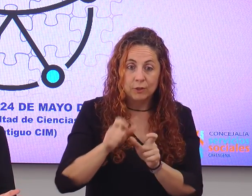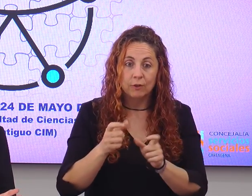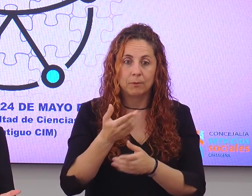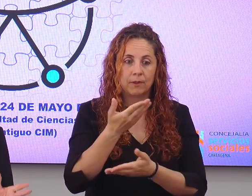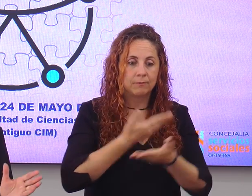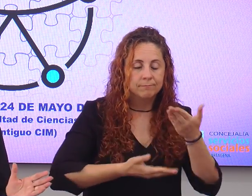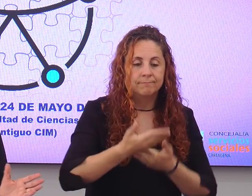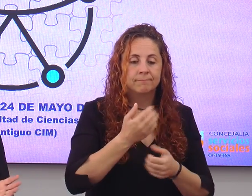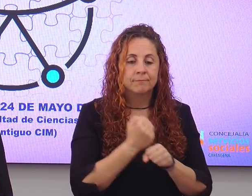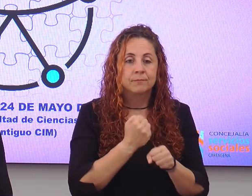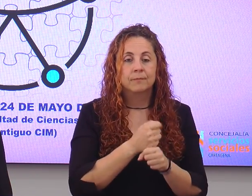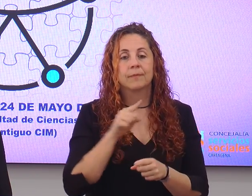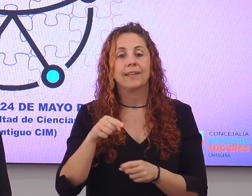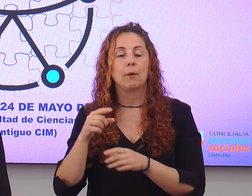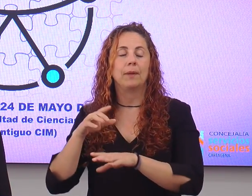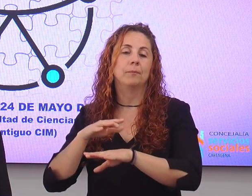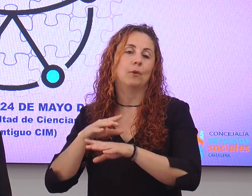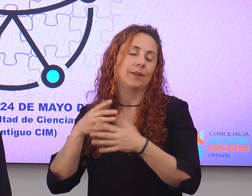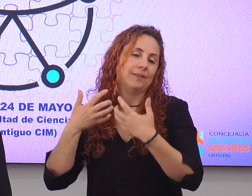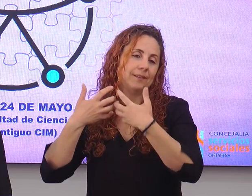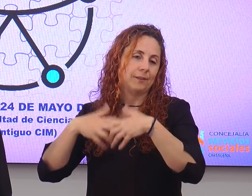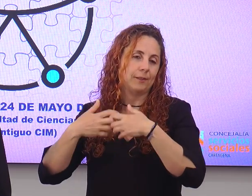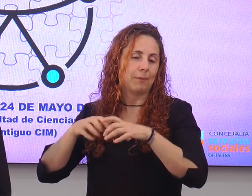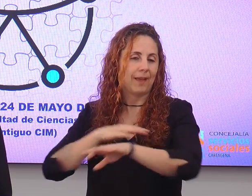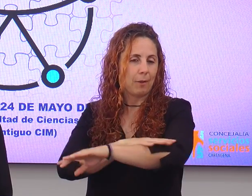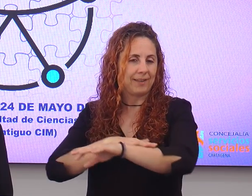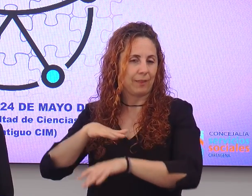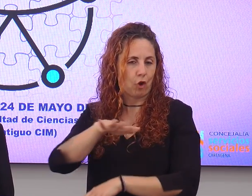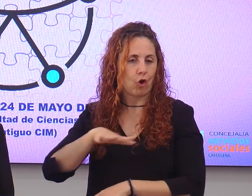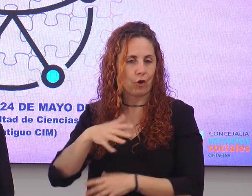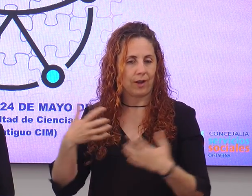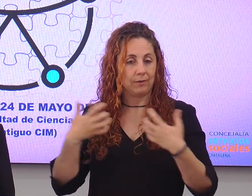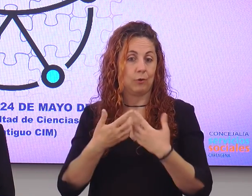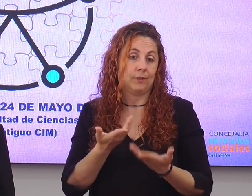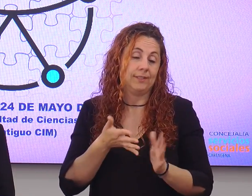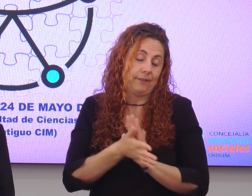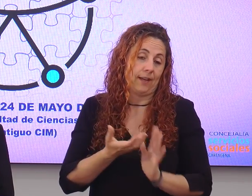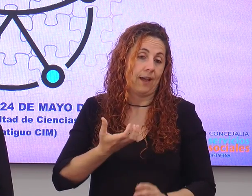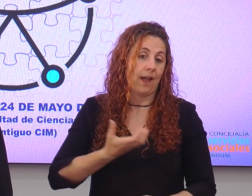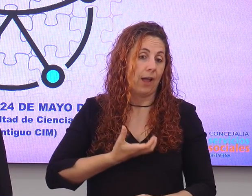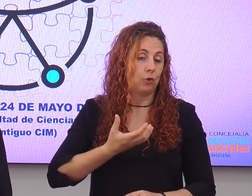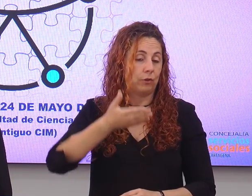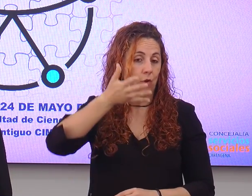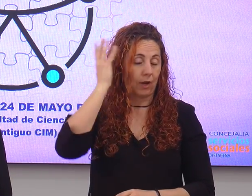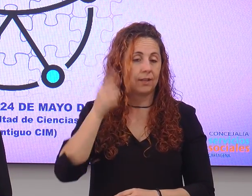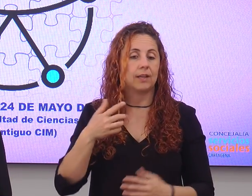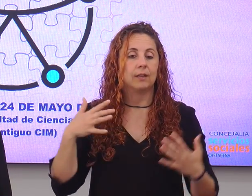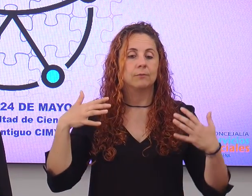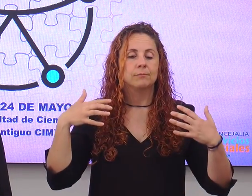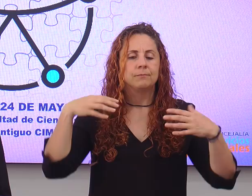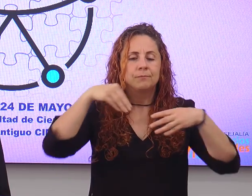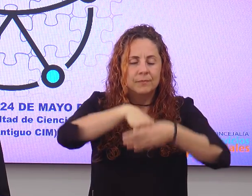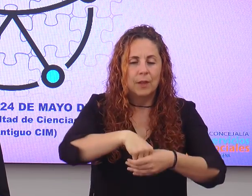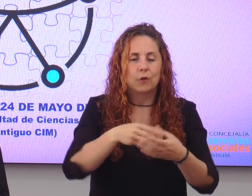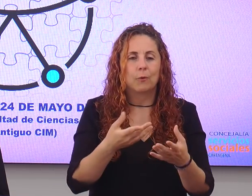discapacidad, y la administración local, es decir, el ayuntamiento, para que juntos se puedan